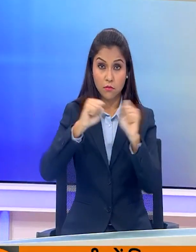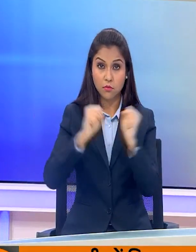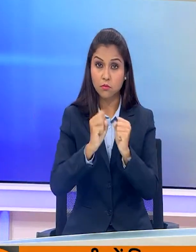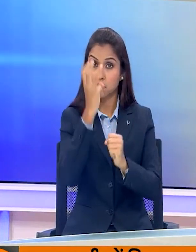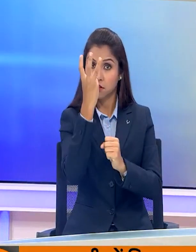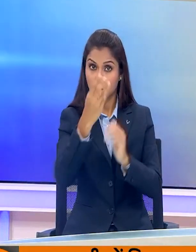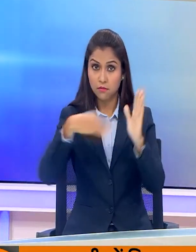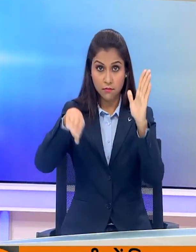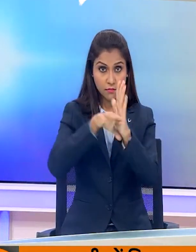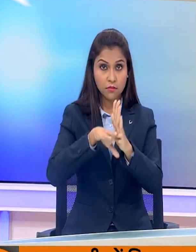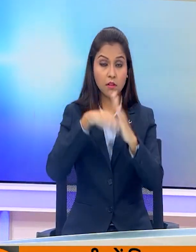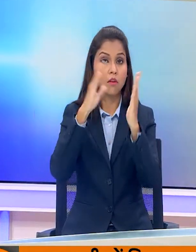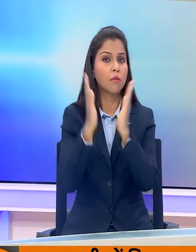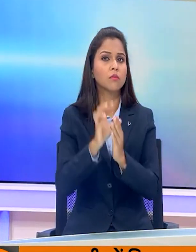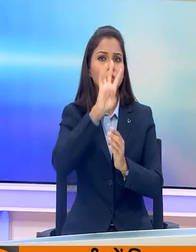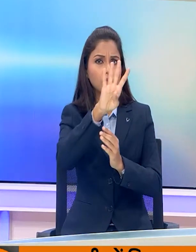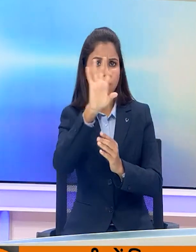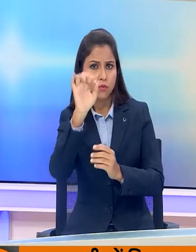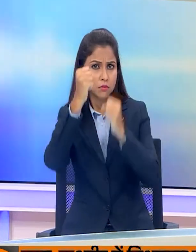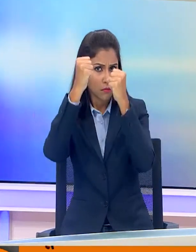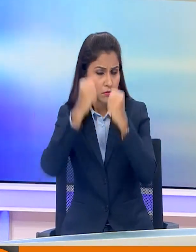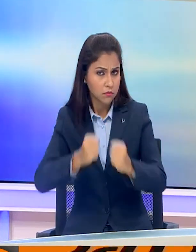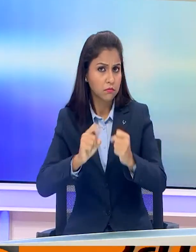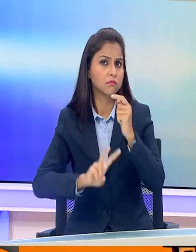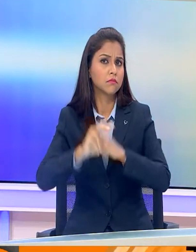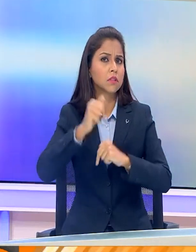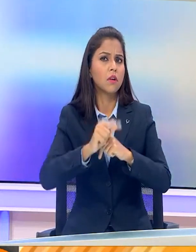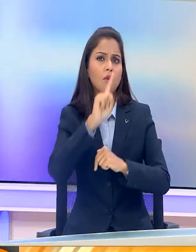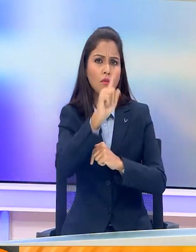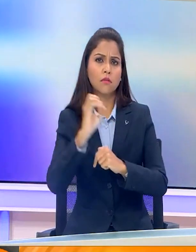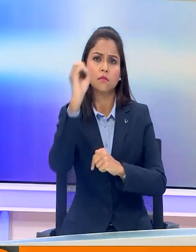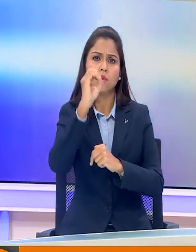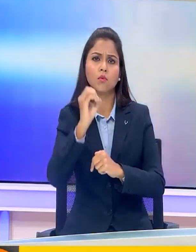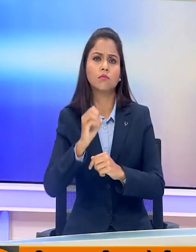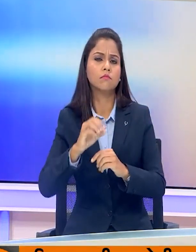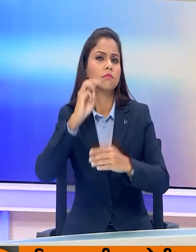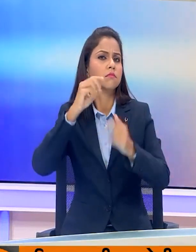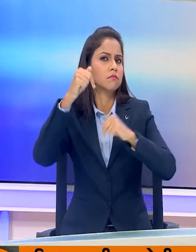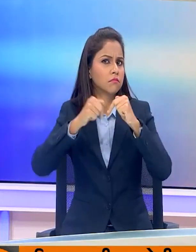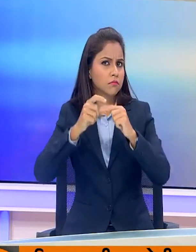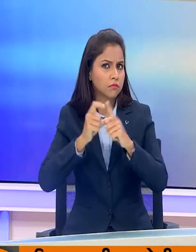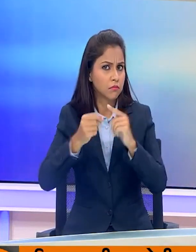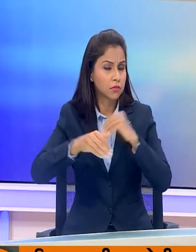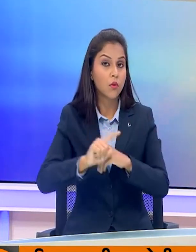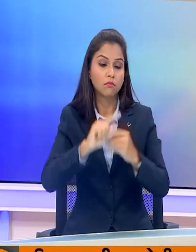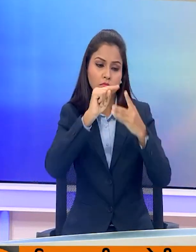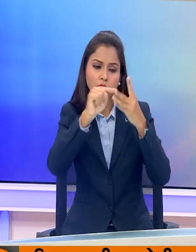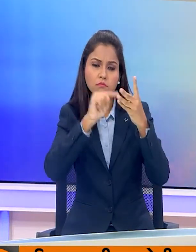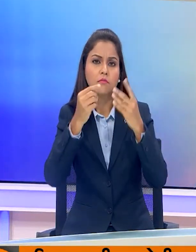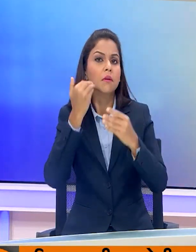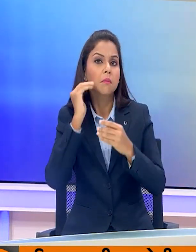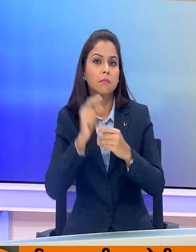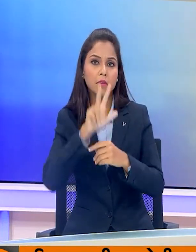तीसरे चरण के तहट 40 विधानसबा सीटों के लिए एक अक्टूबर को मतदान होगा और वोटों की गिनिती